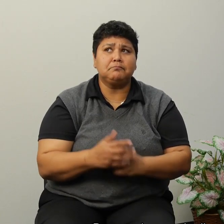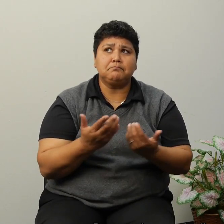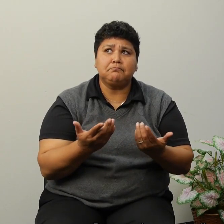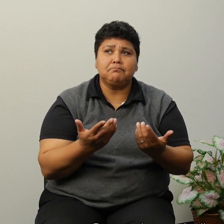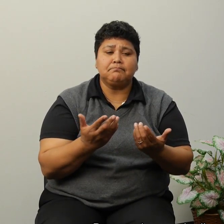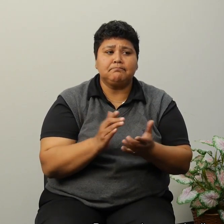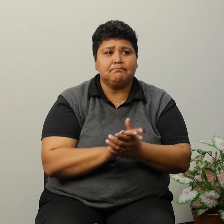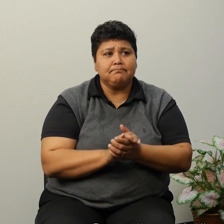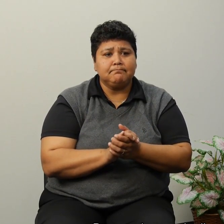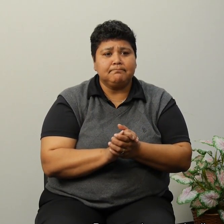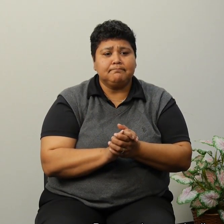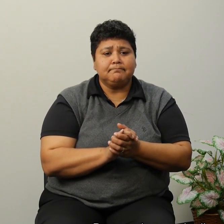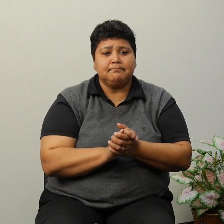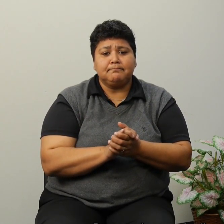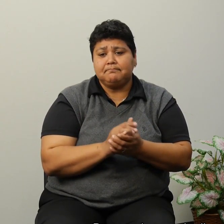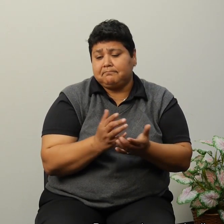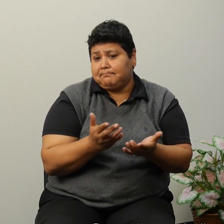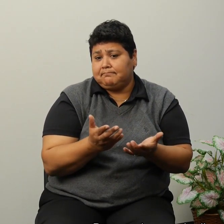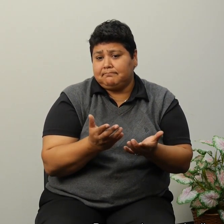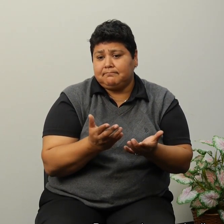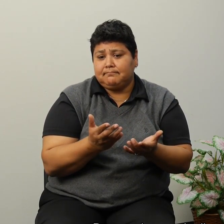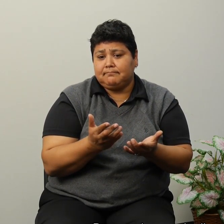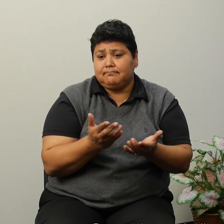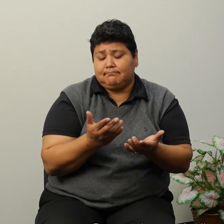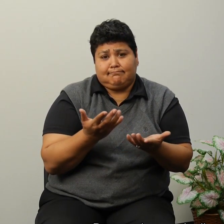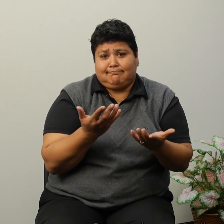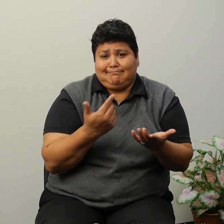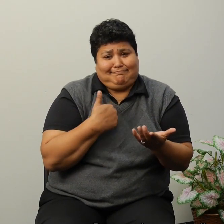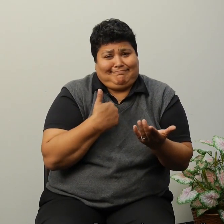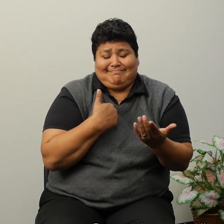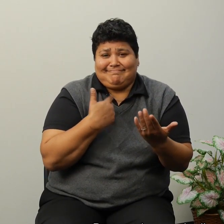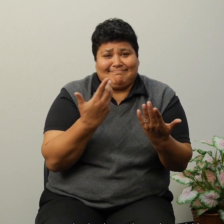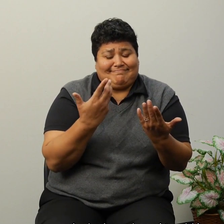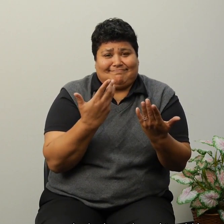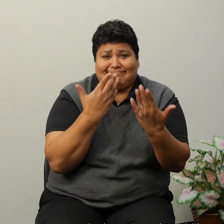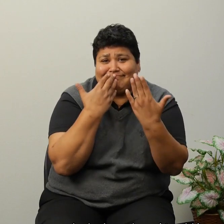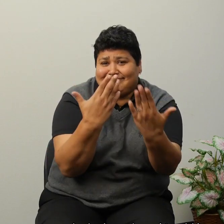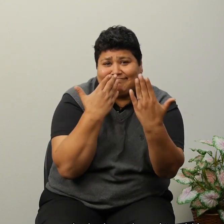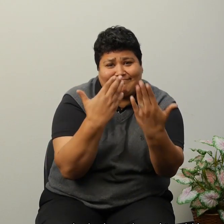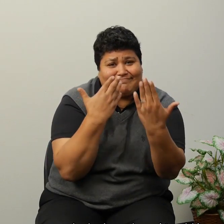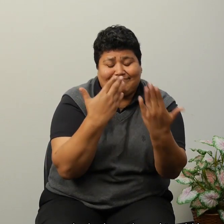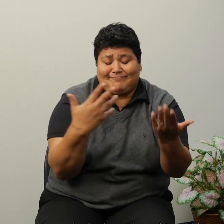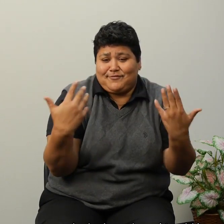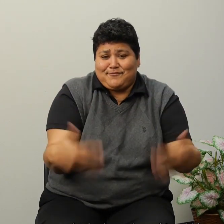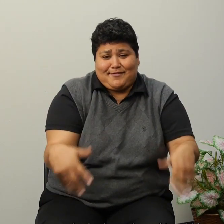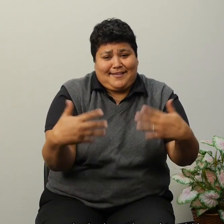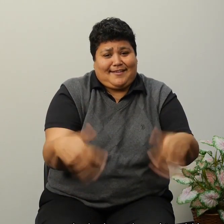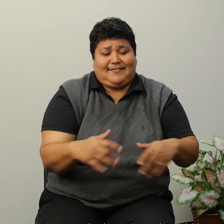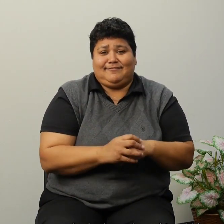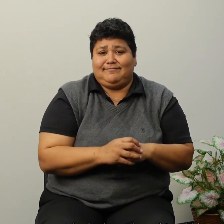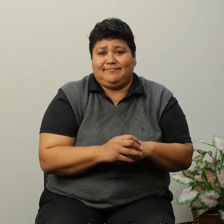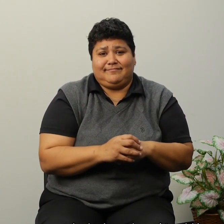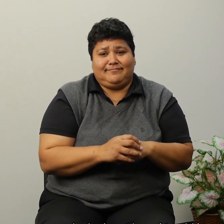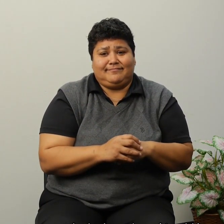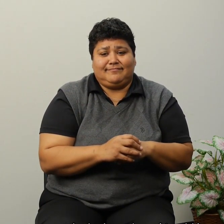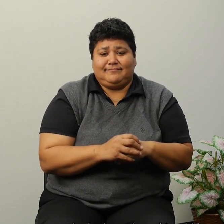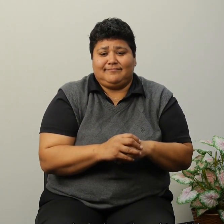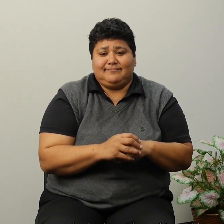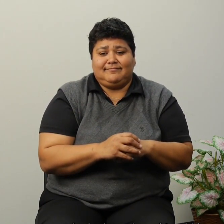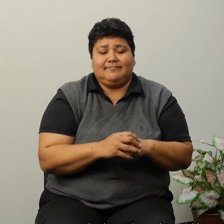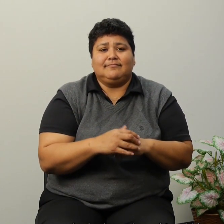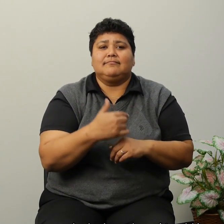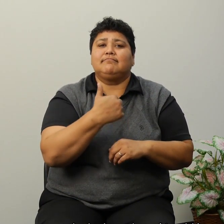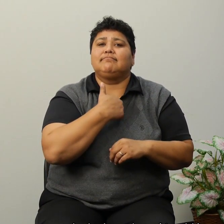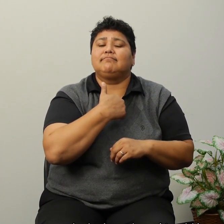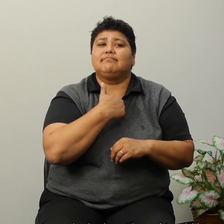Bueno, como le digo, estoy tan agradecida e inclusive era aquí también estaba